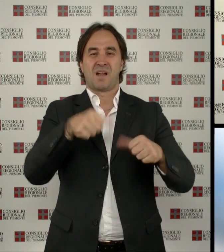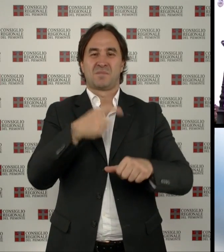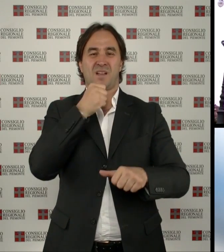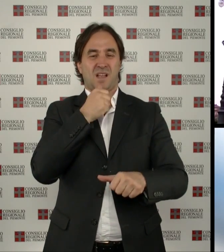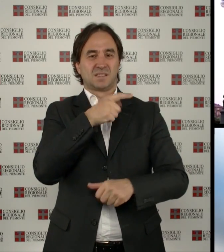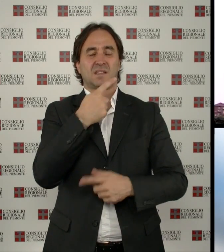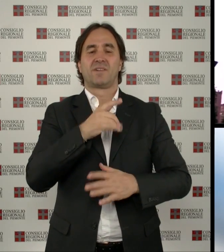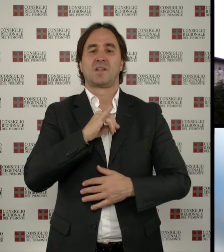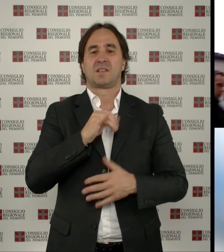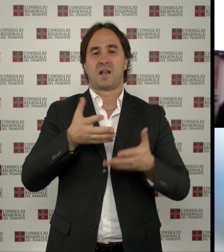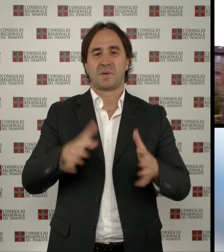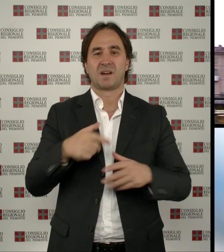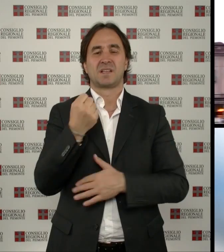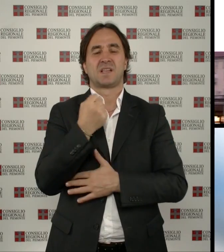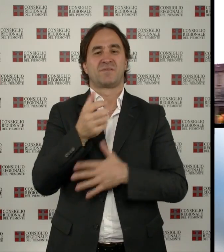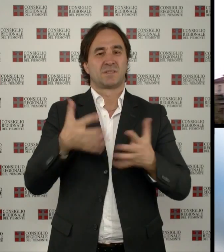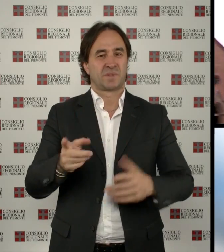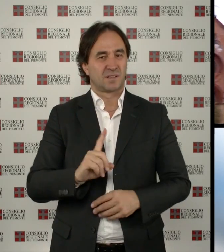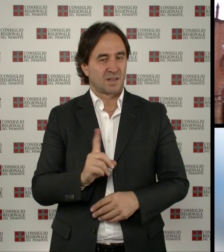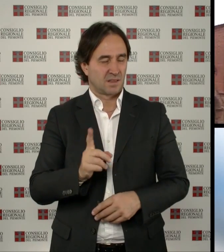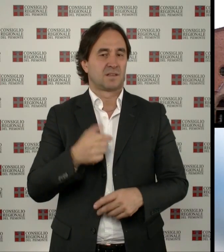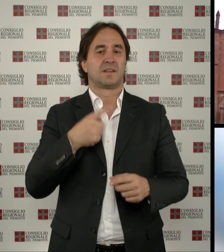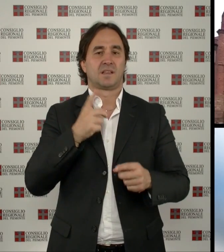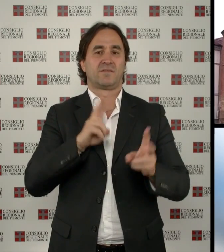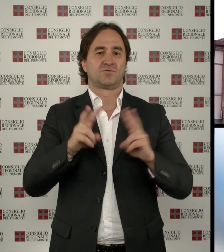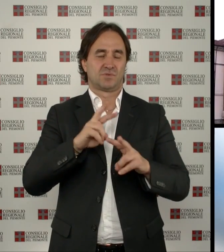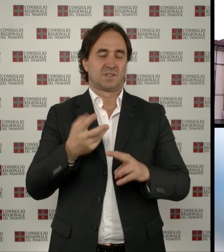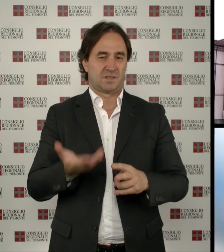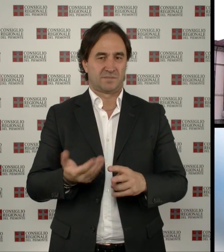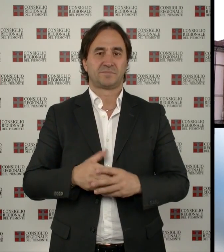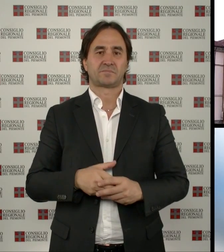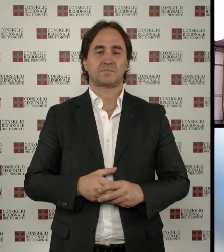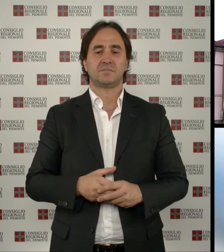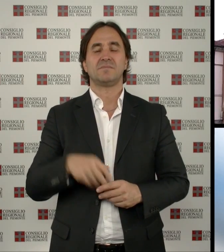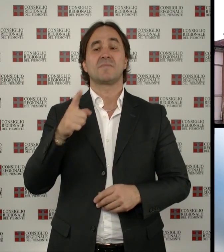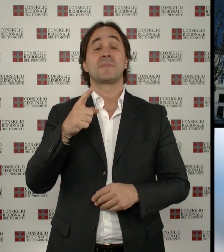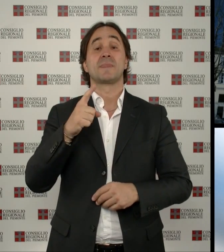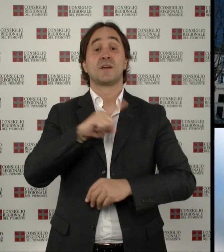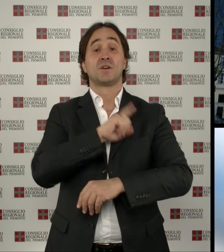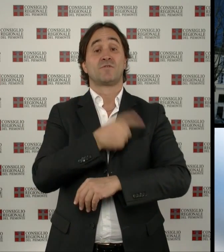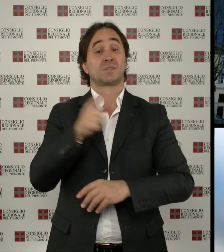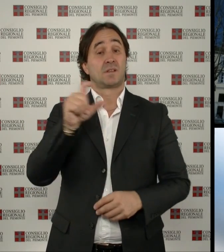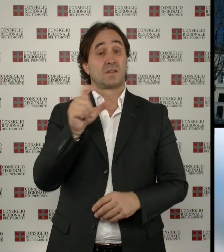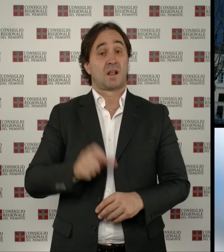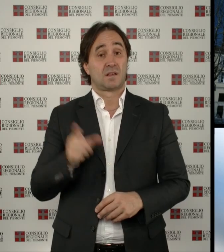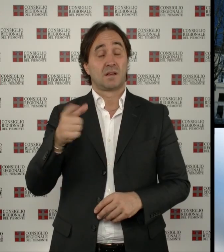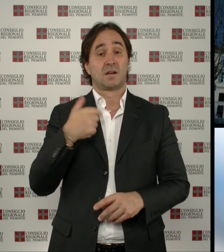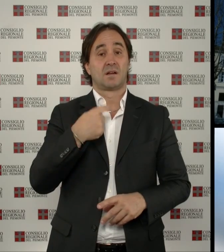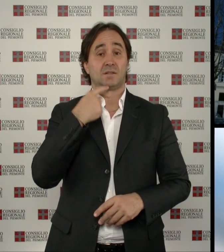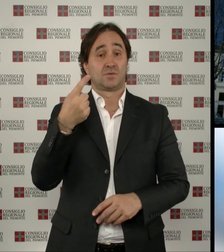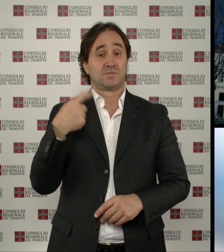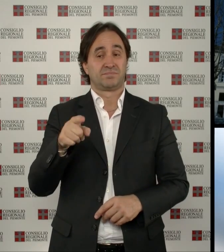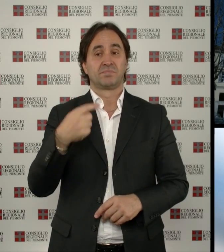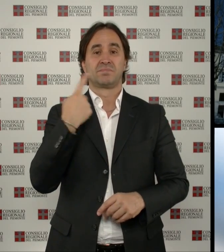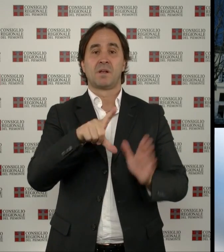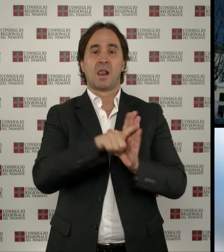servizi e non perda quelle che sono comunque tutte le opportunità che può cogliere. Forza Italia, detto questo, è comunque contraria a